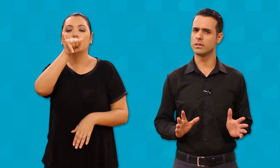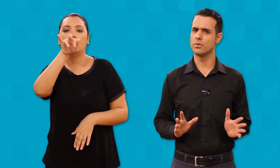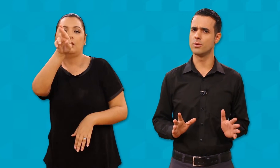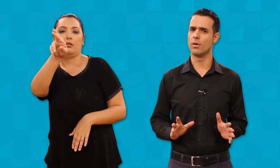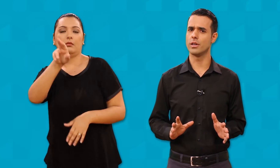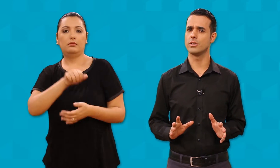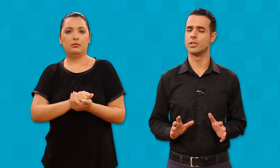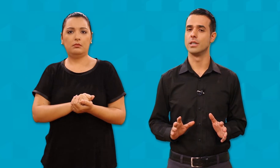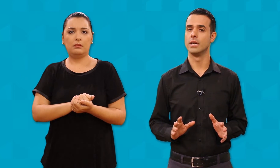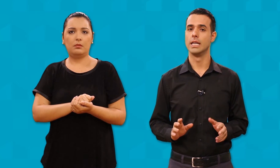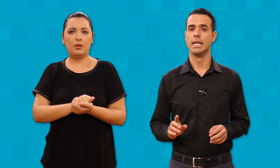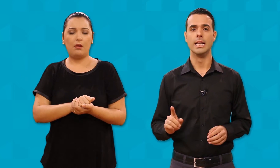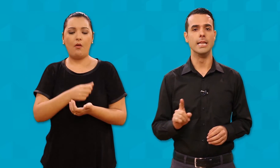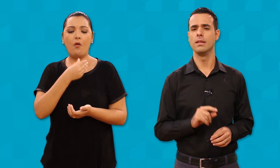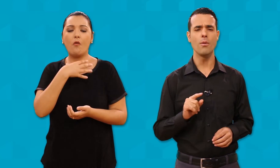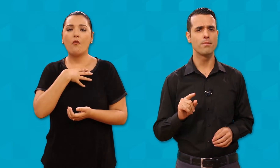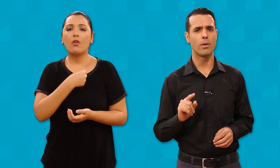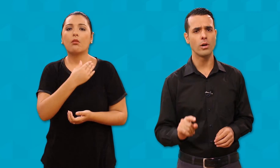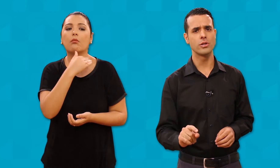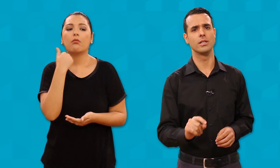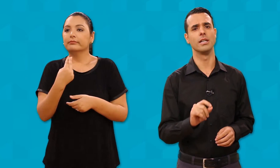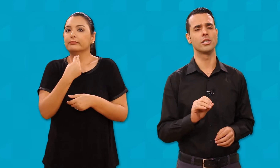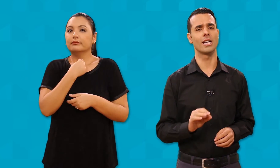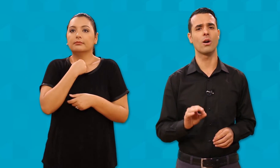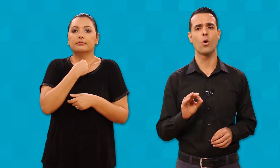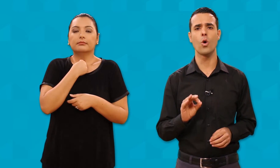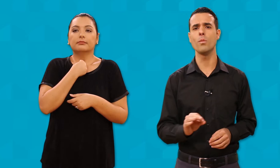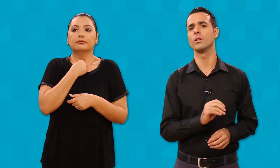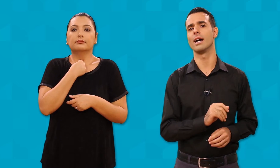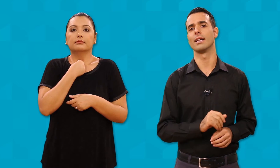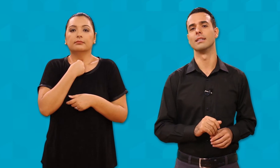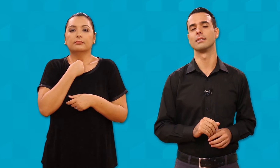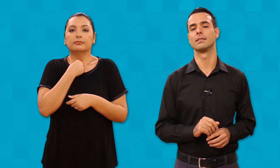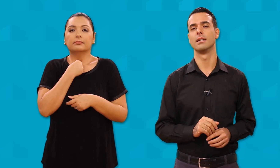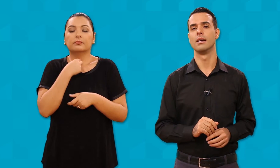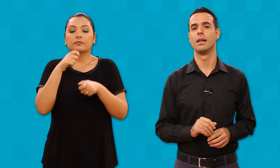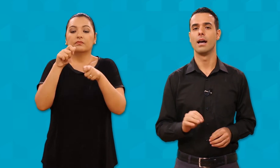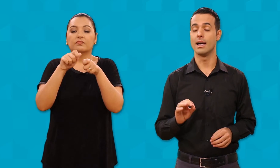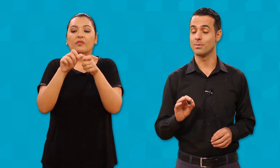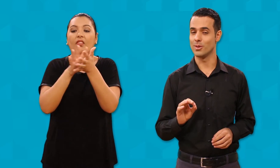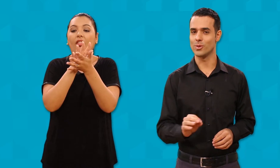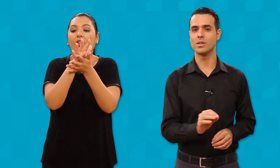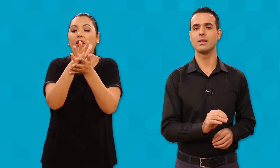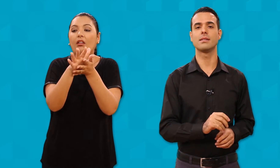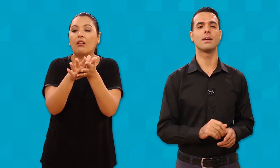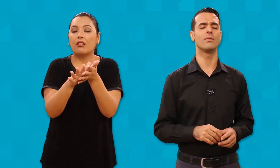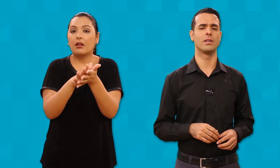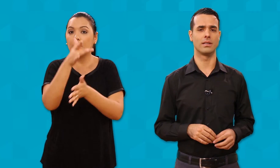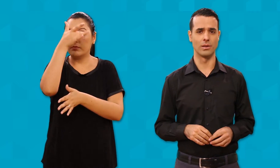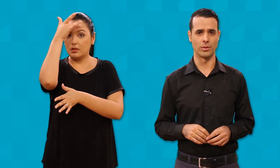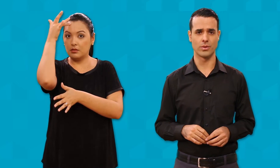de morte não pode deixar acomodadas as pessoas que servem a Deus.